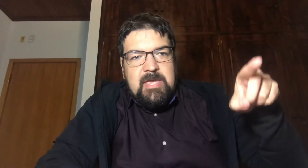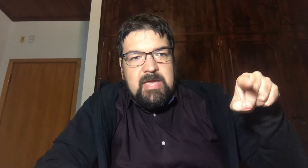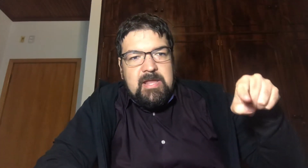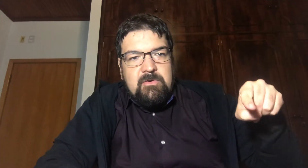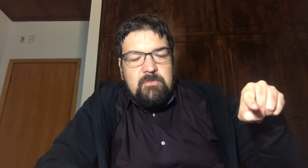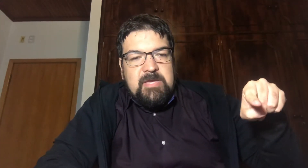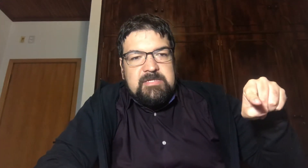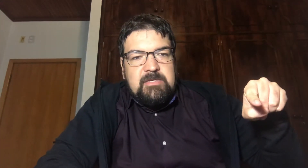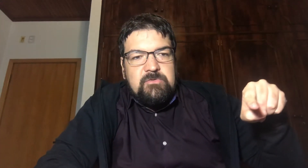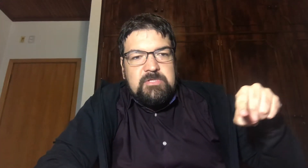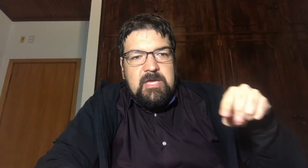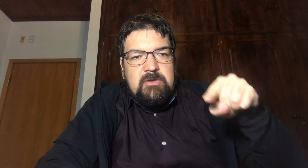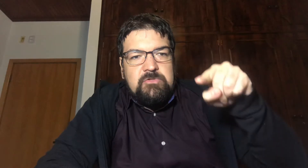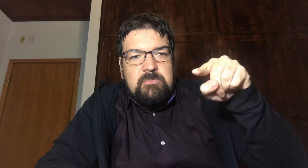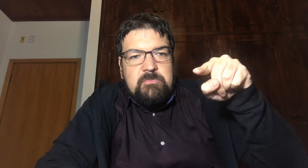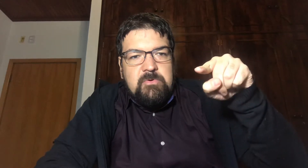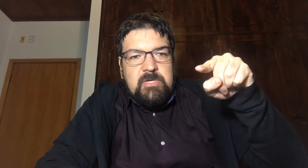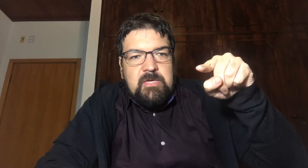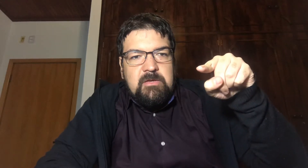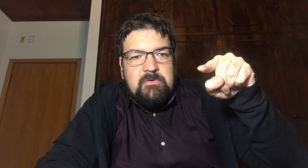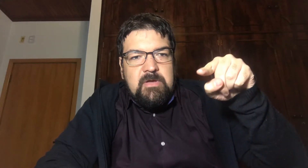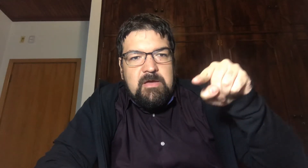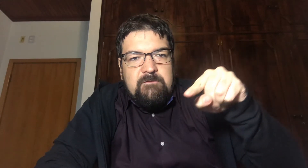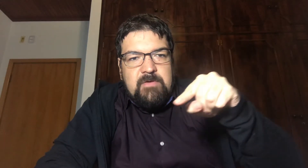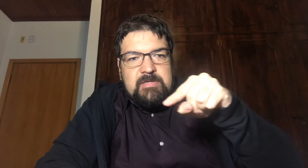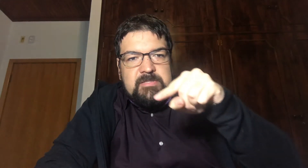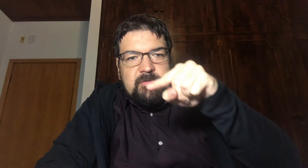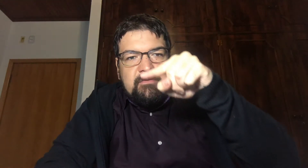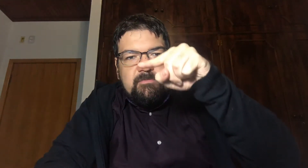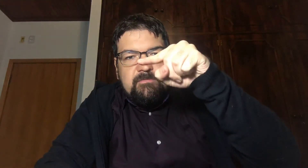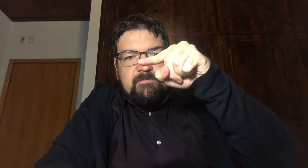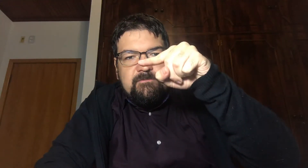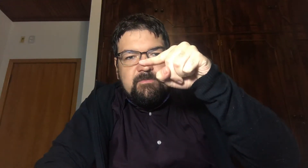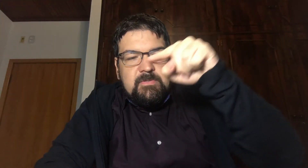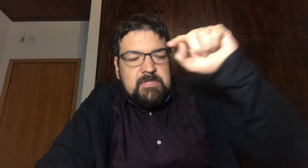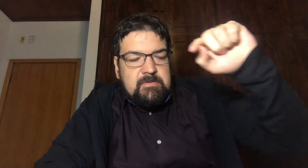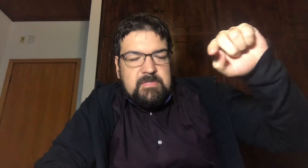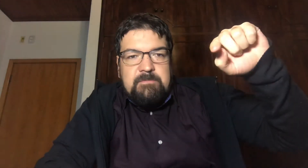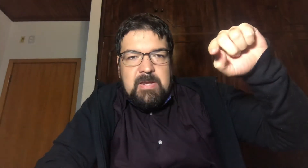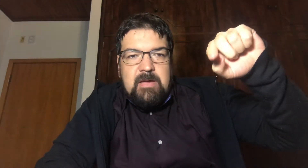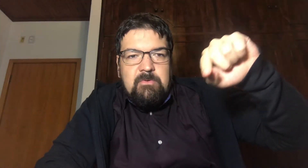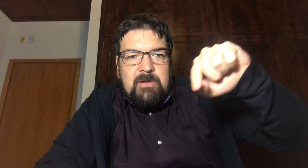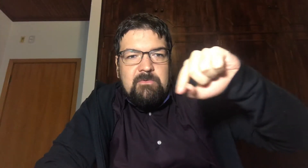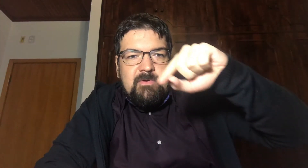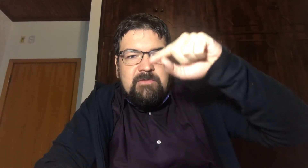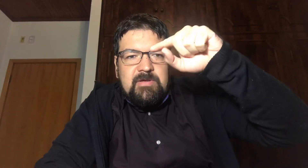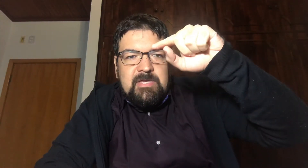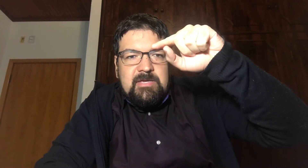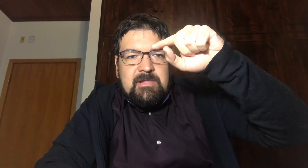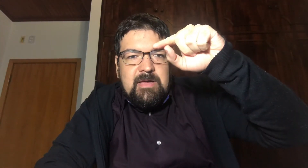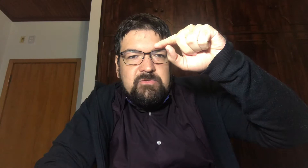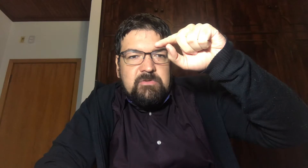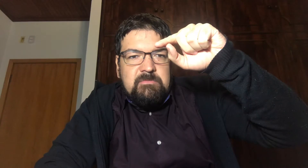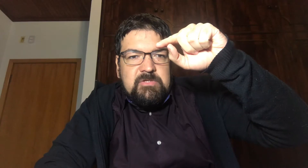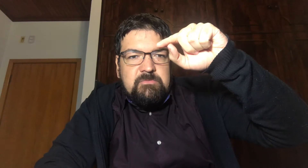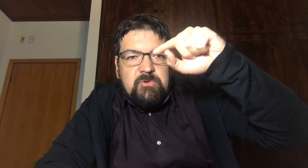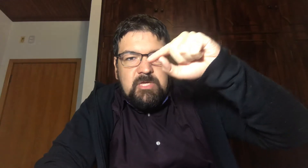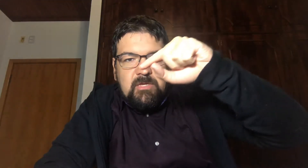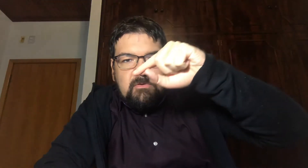ela começa aqui do zero, sobe um pouquinho Faz essa parábola côncava aqui, claro, sobe mais um pouquinho